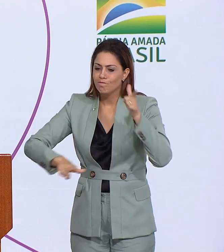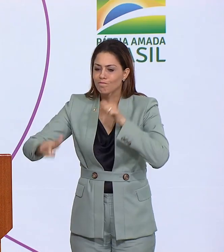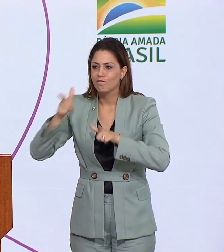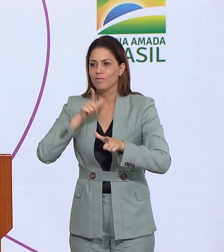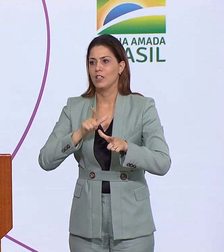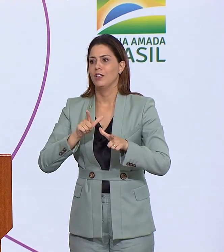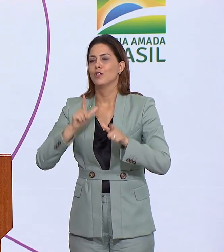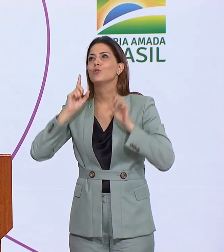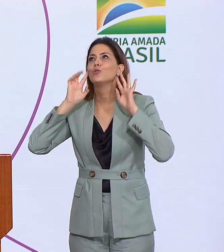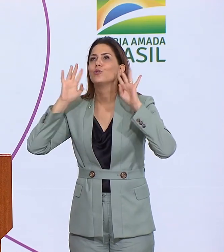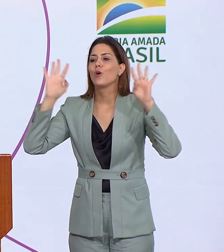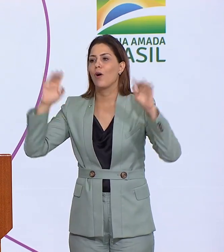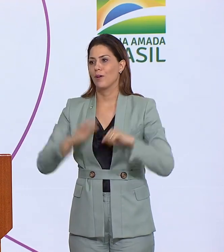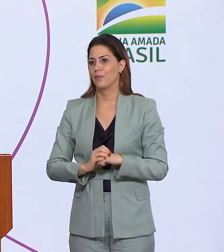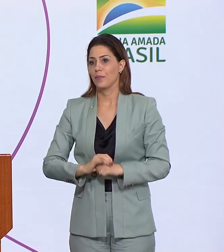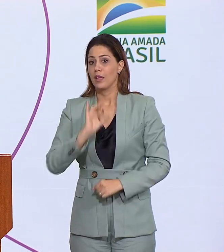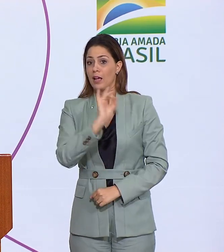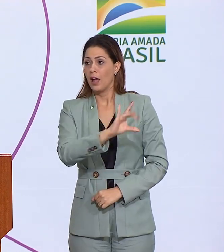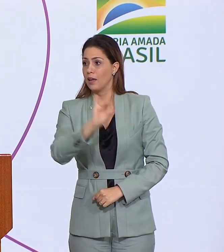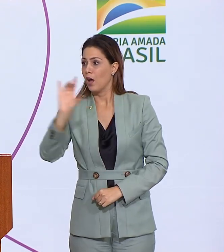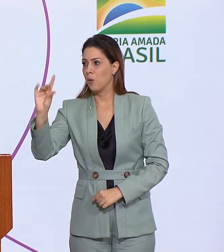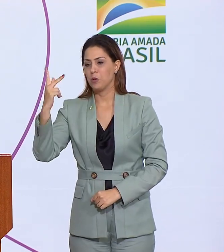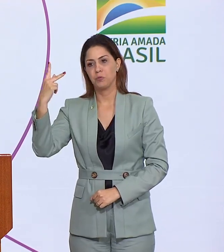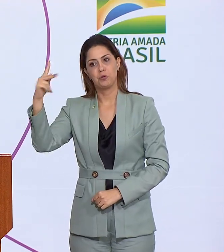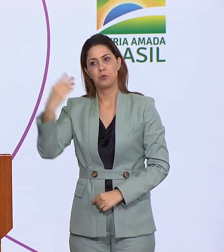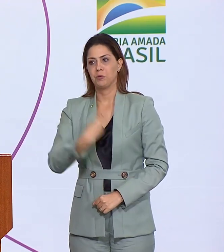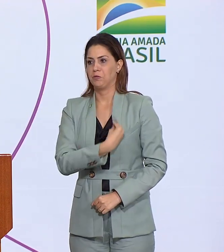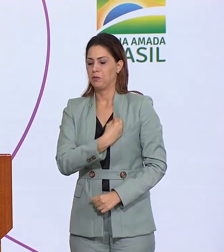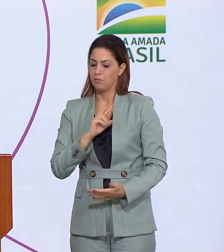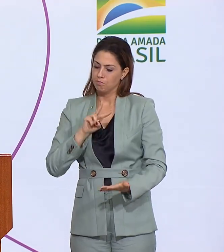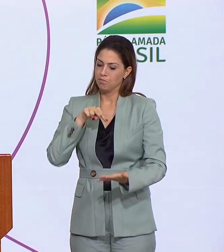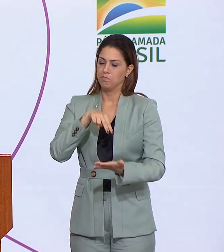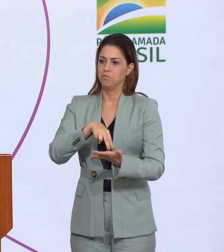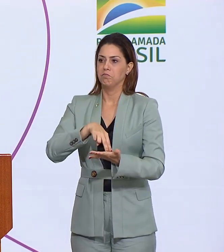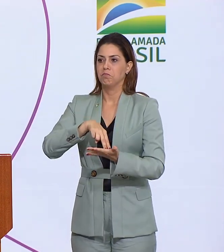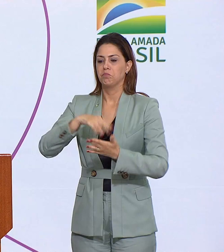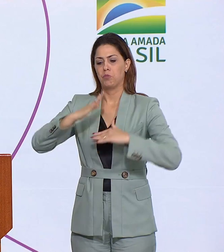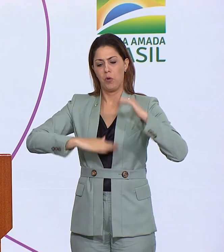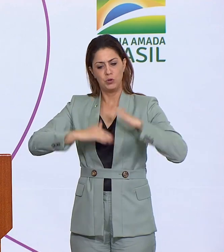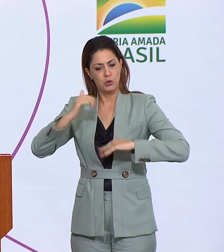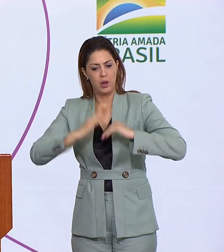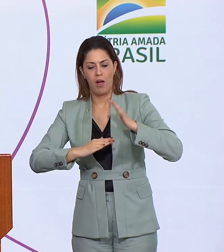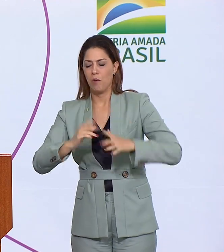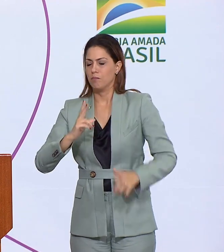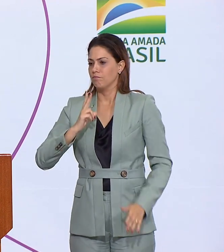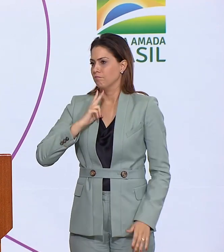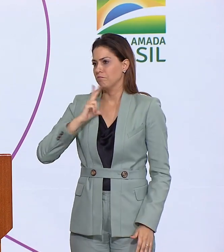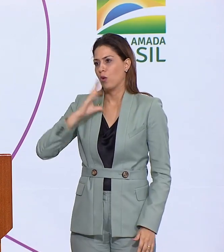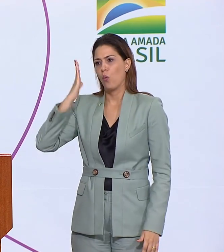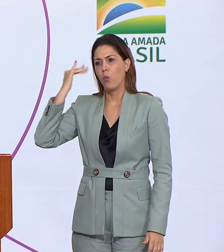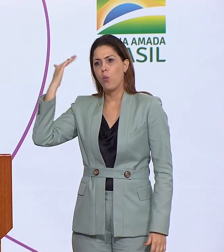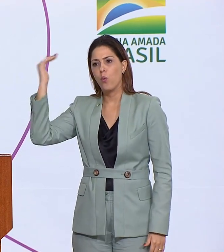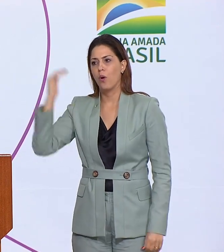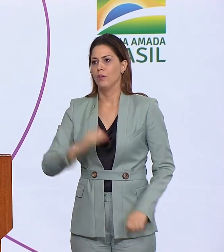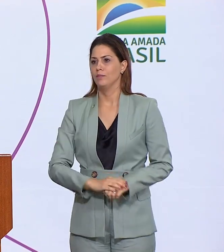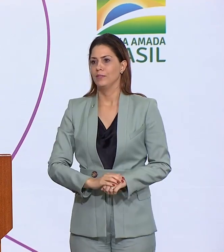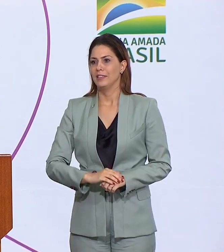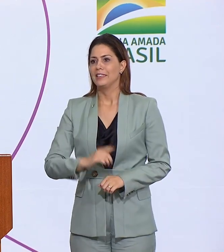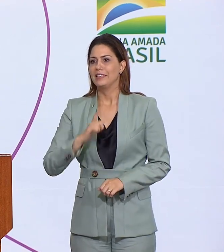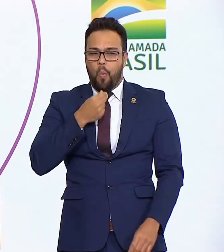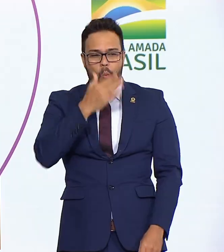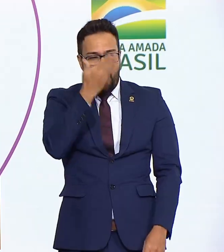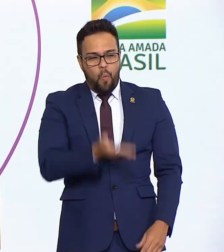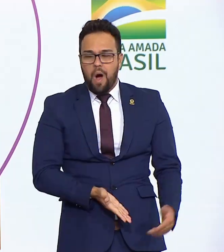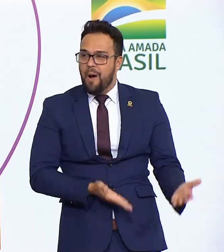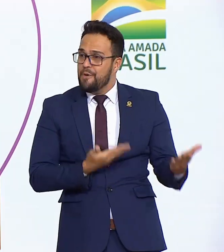anseios, cada uma se destacando em sua área profissional ou pessoal. Somos tantas em uma mesma